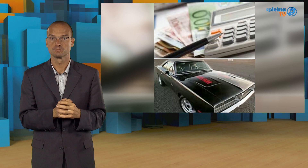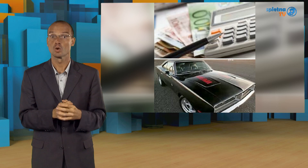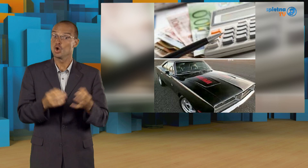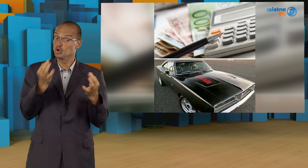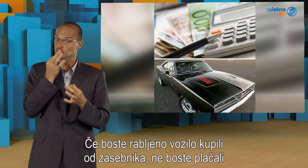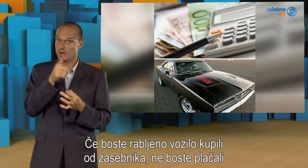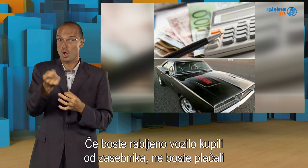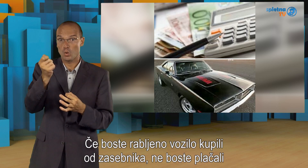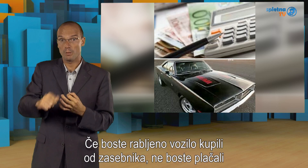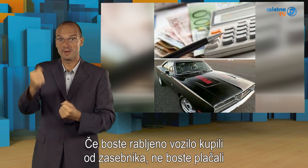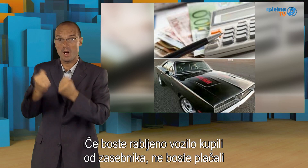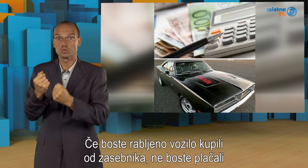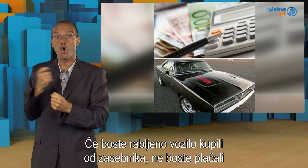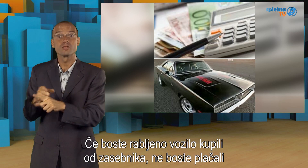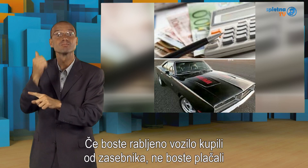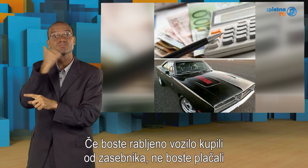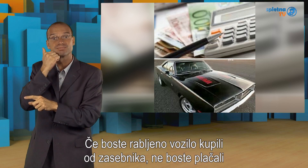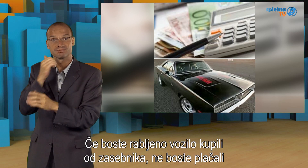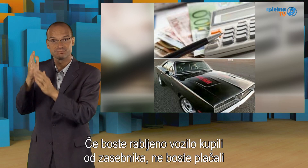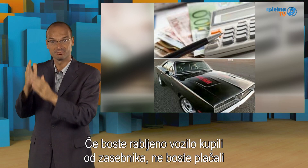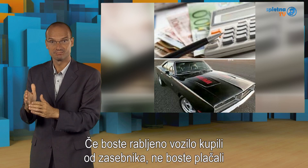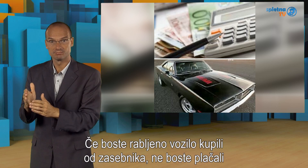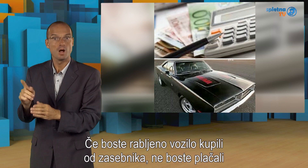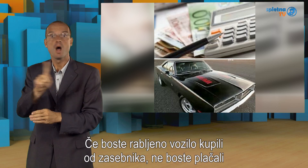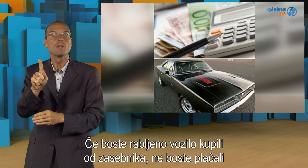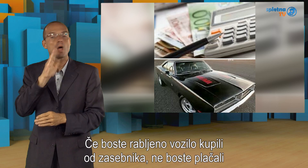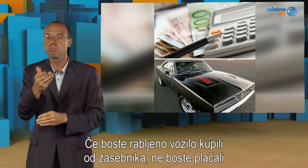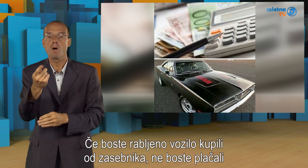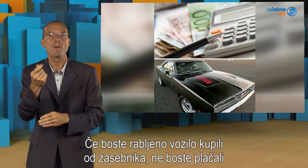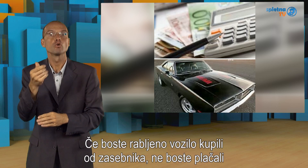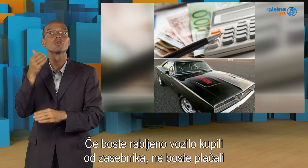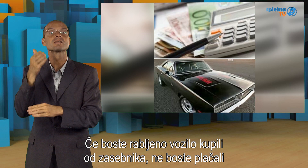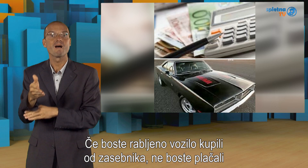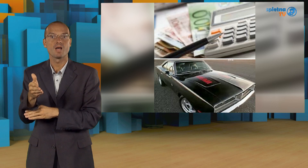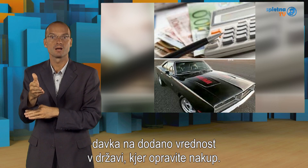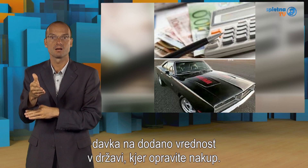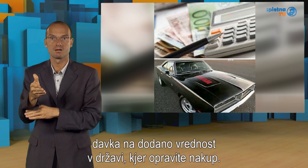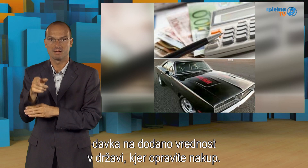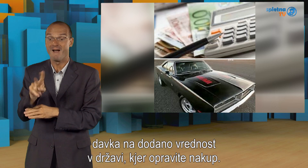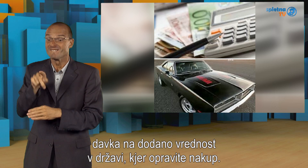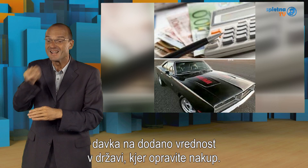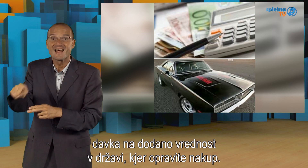Če boste rabljeno vozilo kupili od zasebnika, ne boste plačali davka na dodano vrednost v državi, kjer opravite nakup.